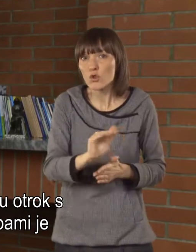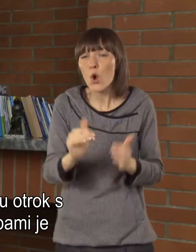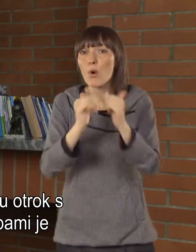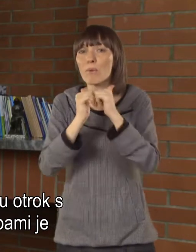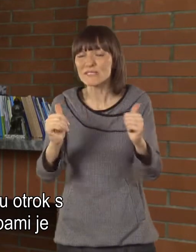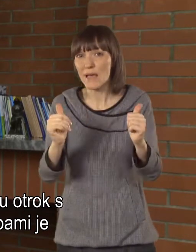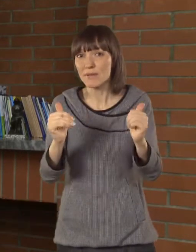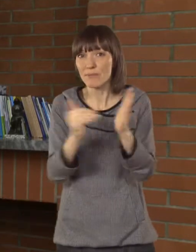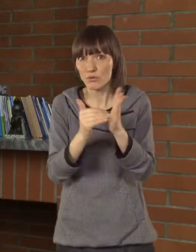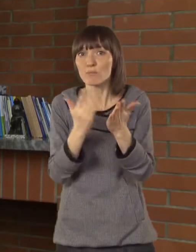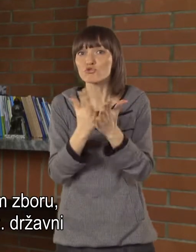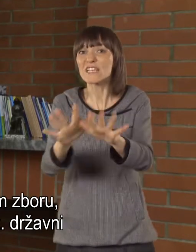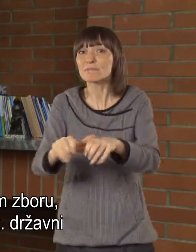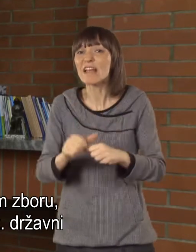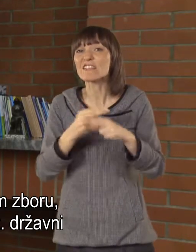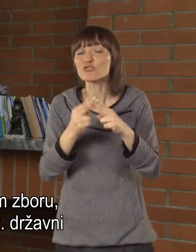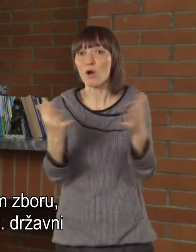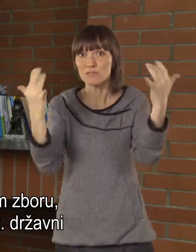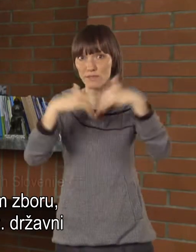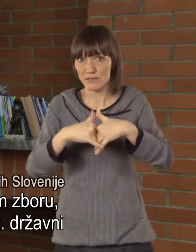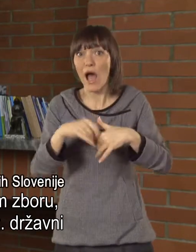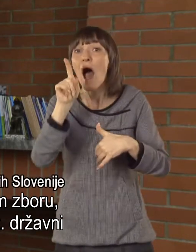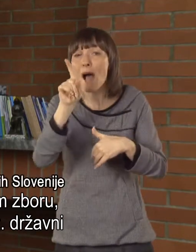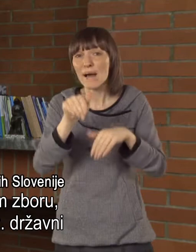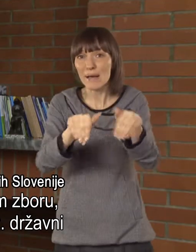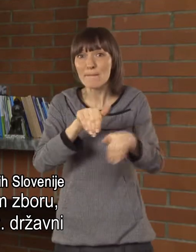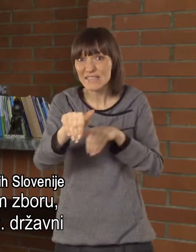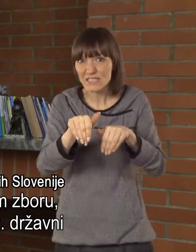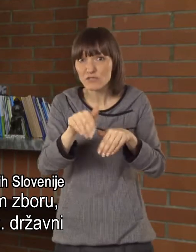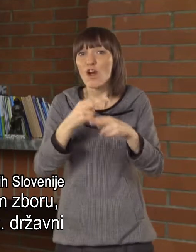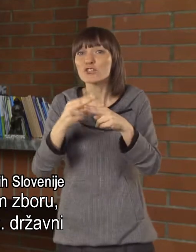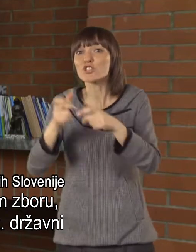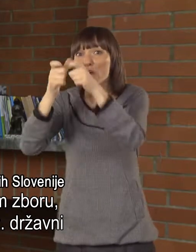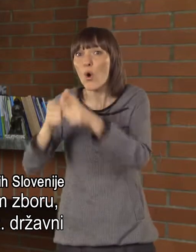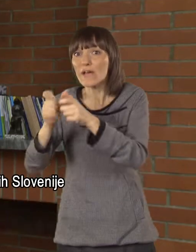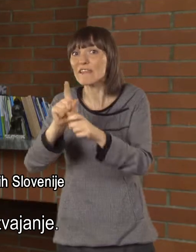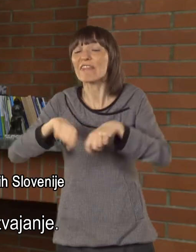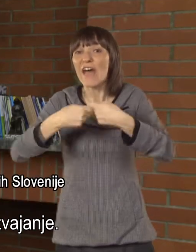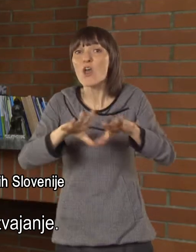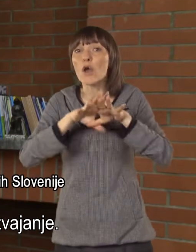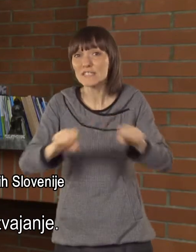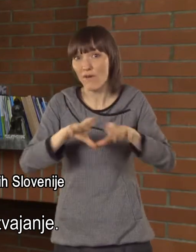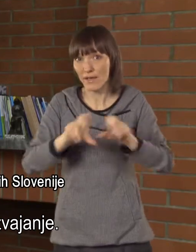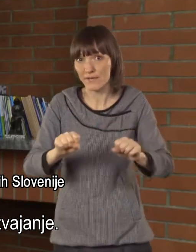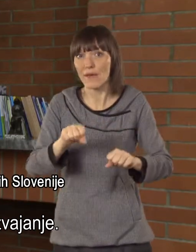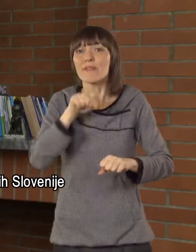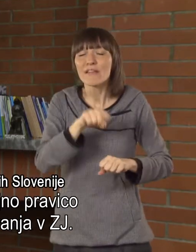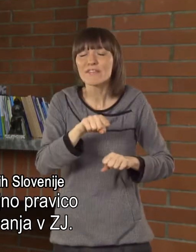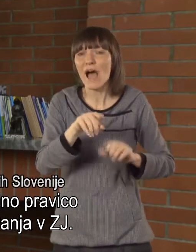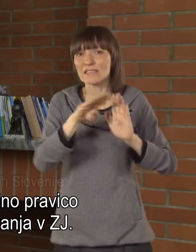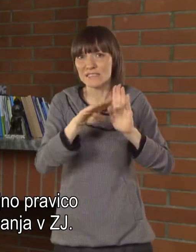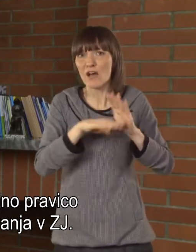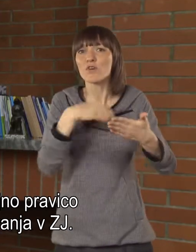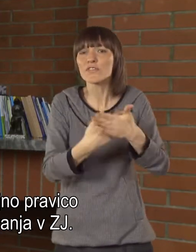s srednjim potrebami je sprejet v državnem zboru. Vendar ga ministrstvo oziroma državni organi ne dajo v izvajanje. Ta